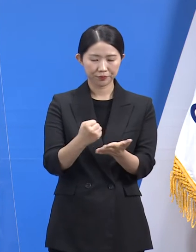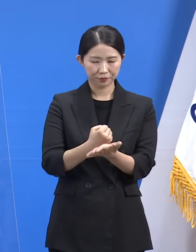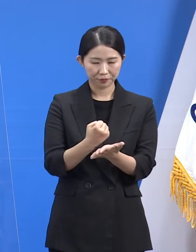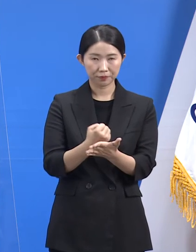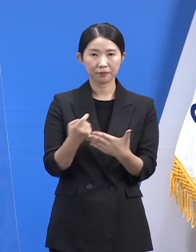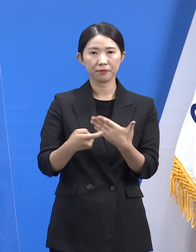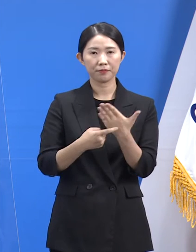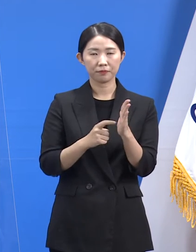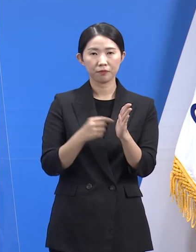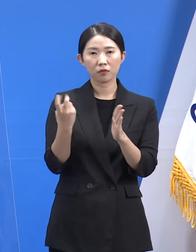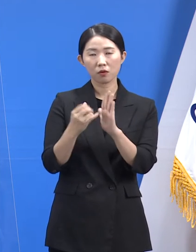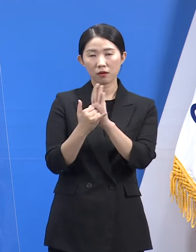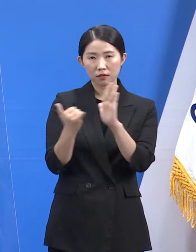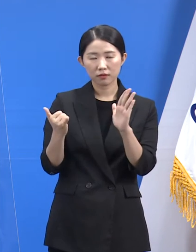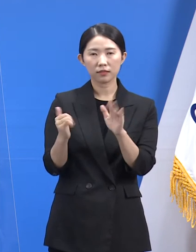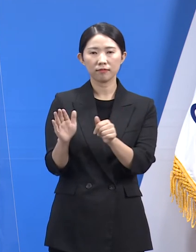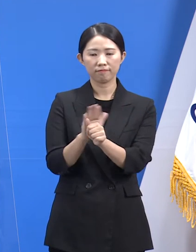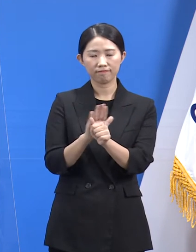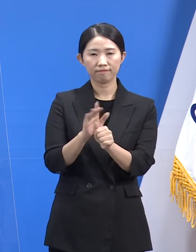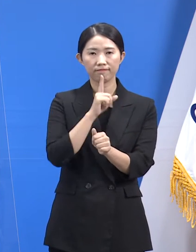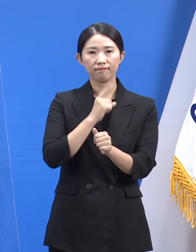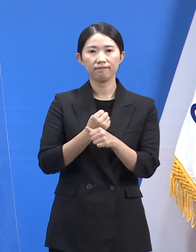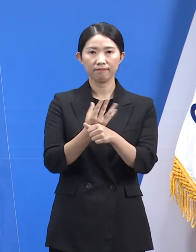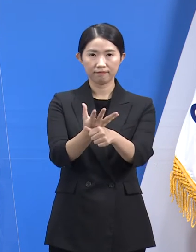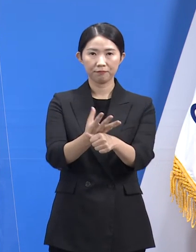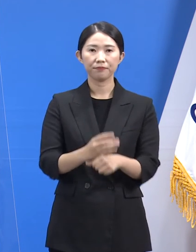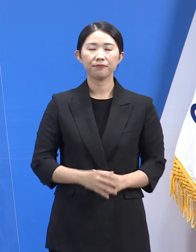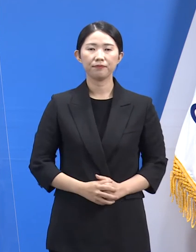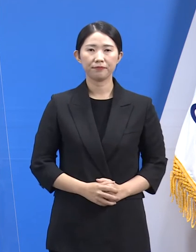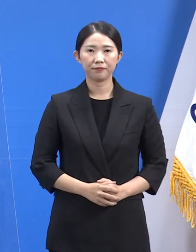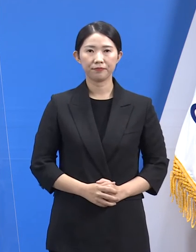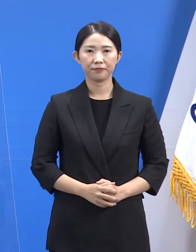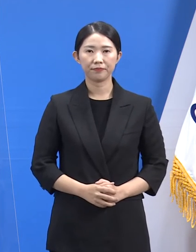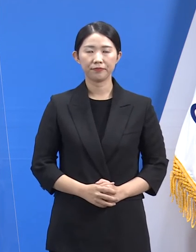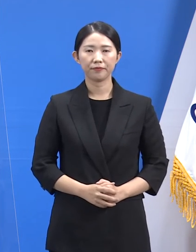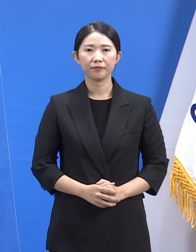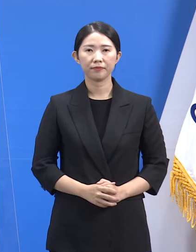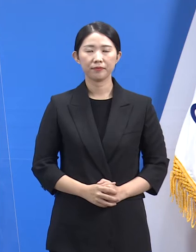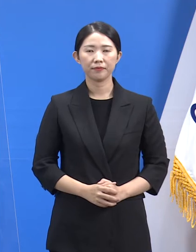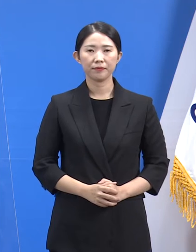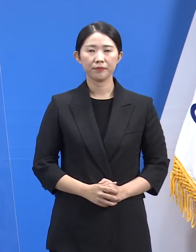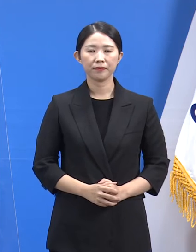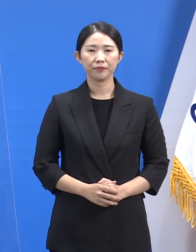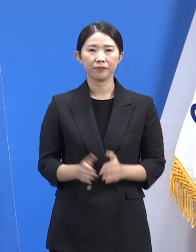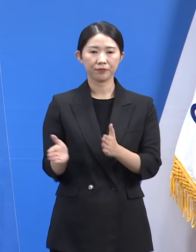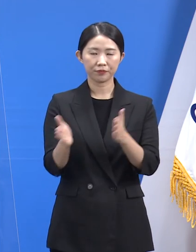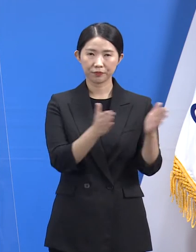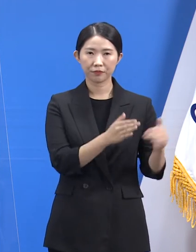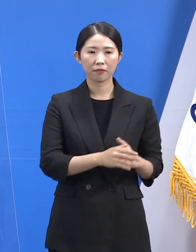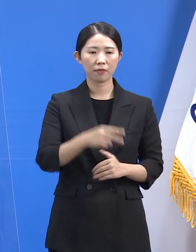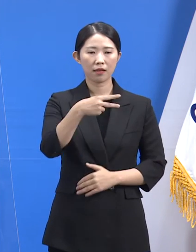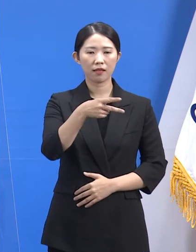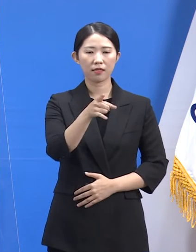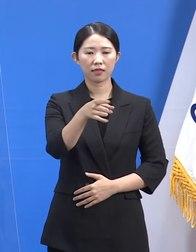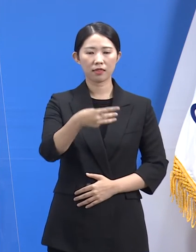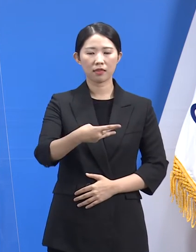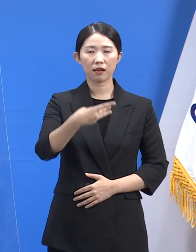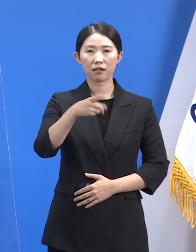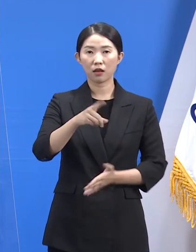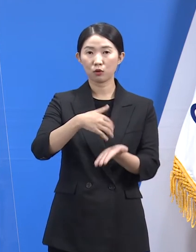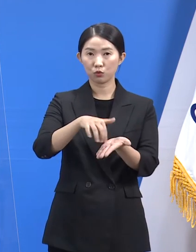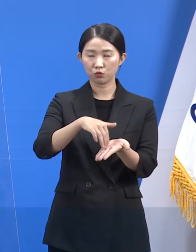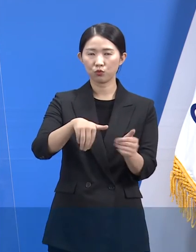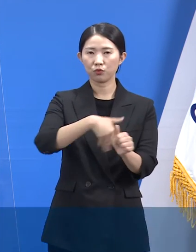빌며 유가족분들께 깊은 애도의 말씀을 드립니다. 다음은 델타 변이 바이러스 현황입니다.